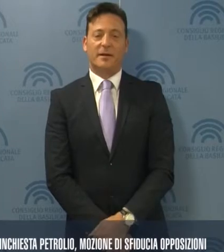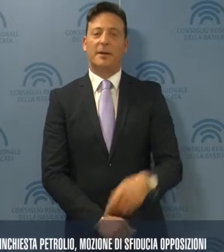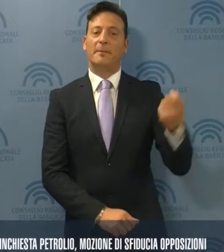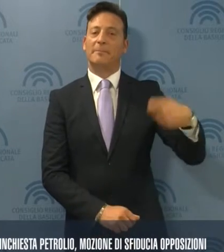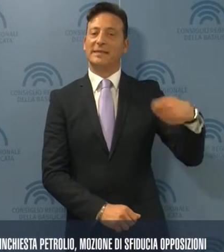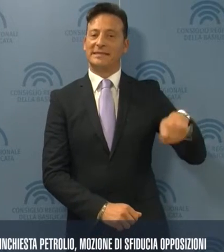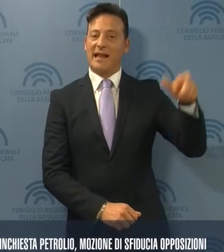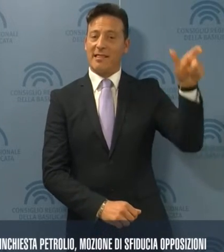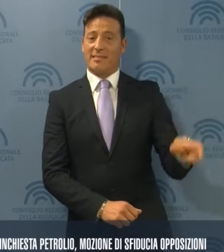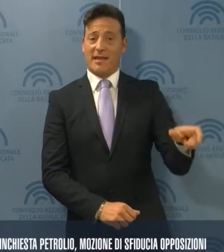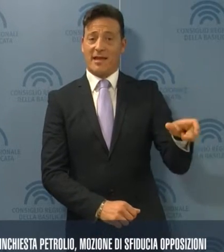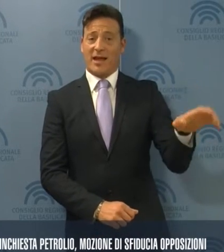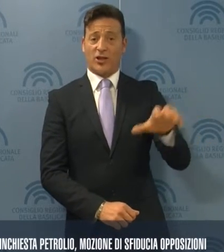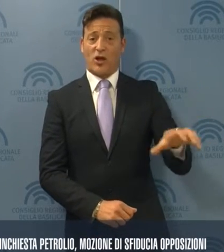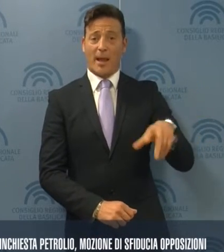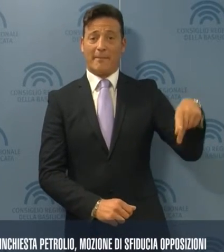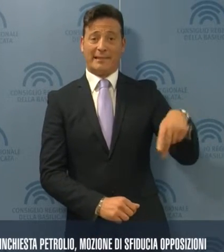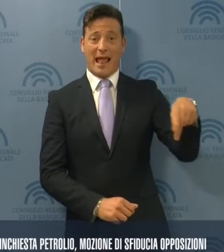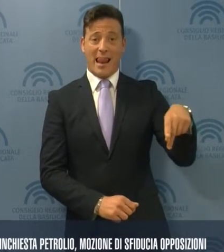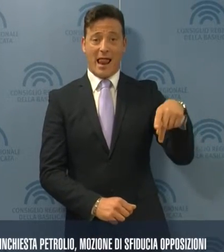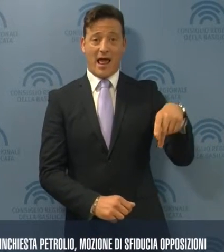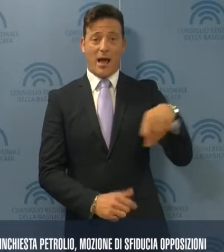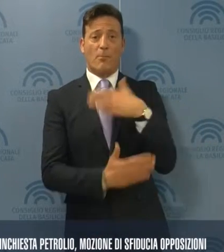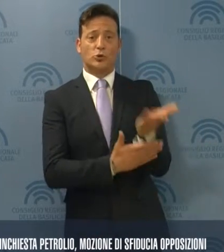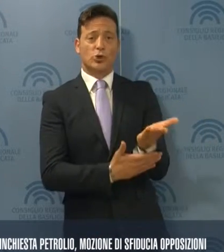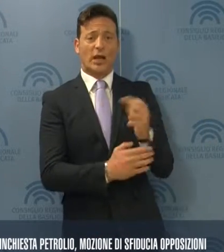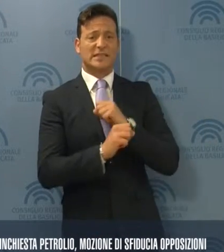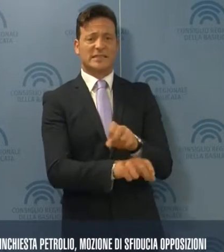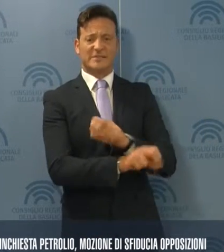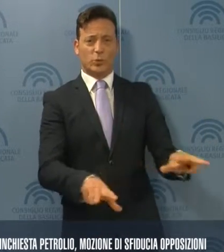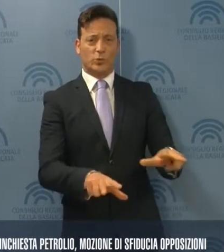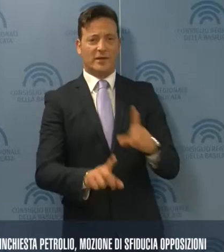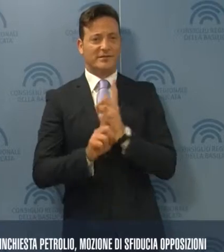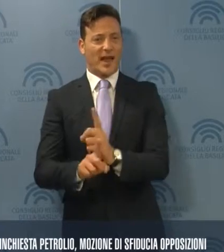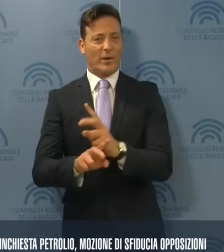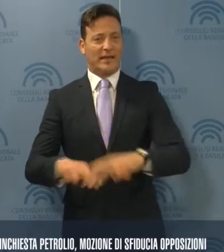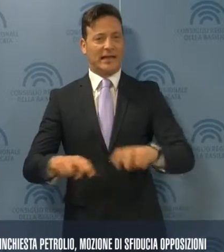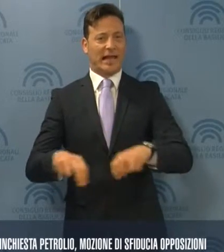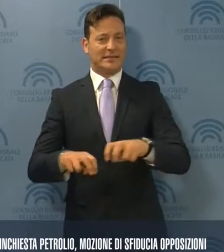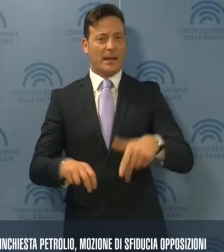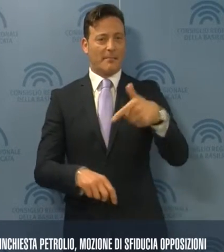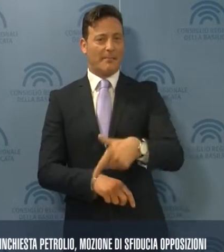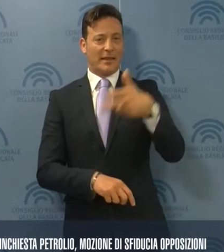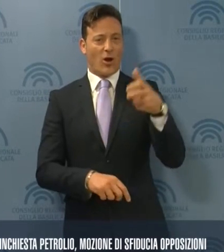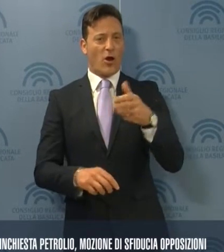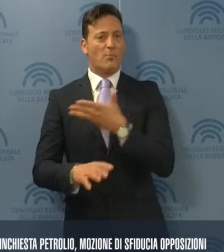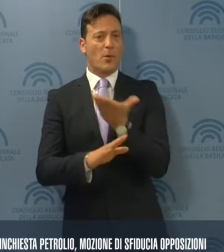al Presidente della Regione Pittella a seguito dell'inchiesta a petrolio da parte dei consiglieri